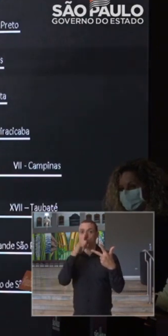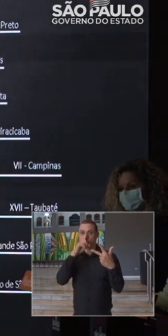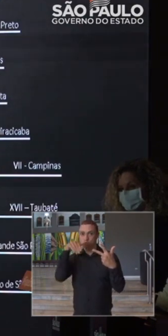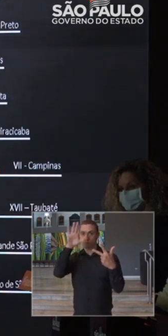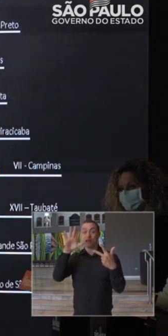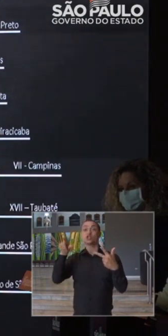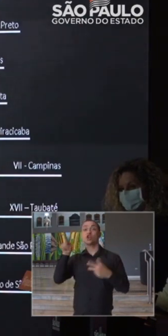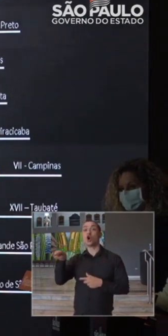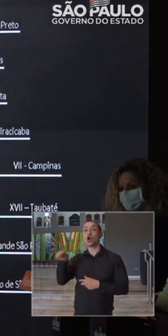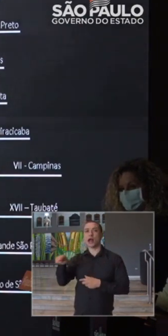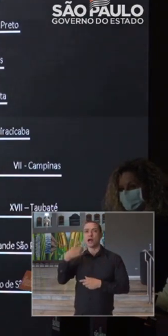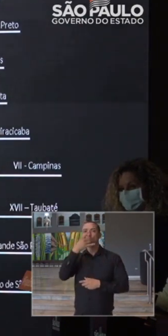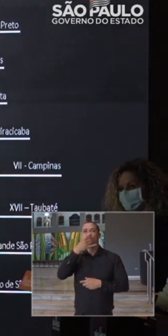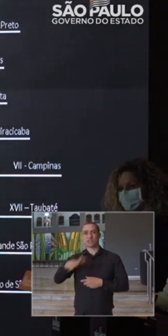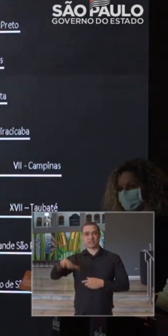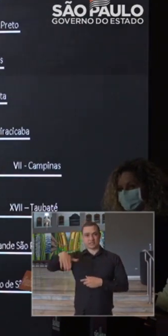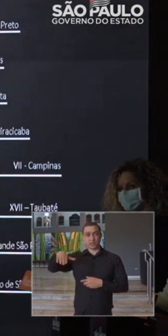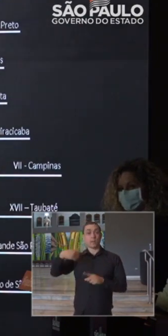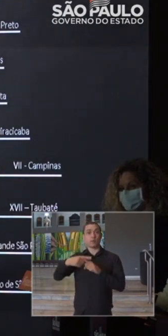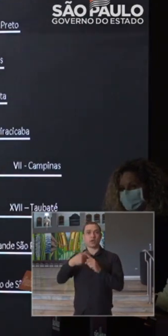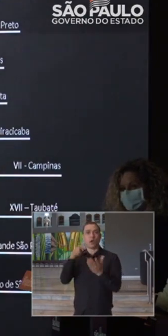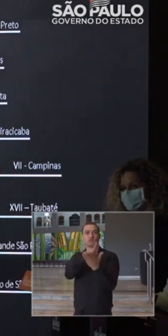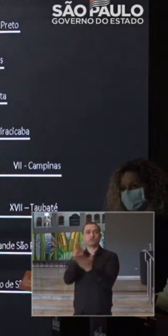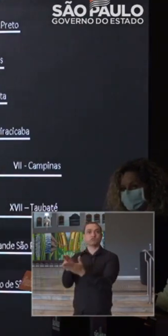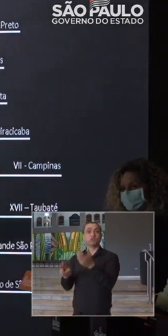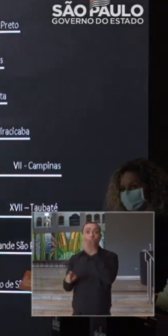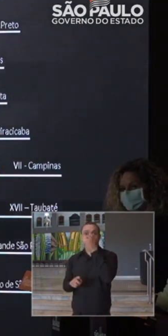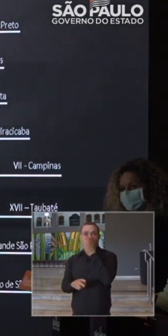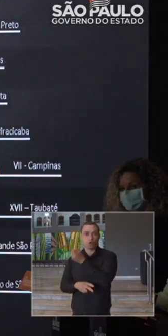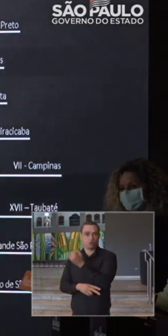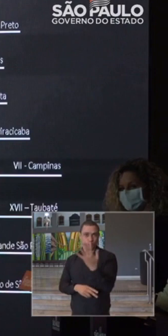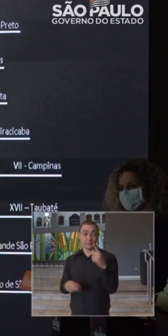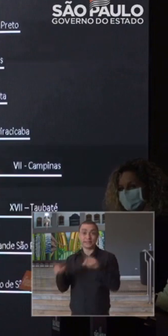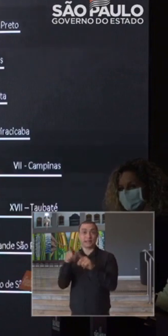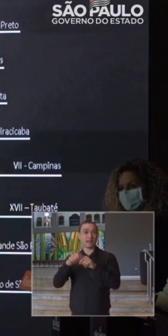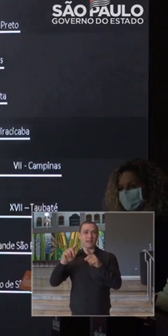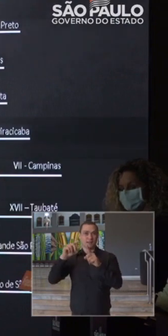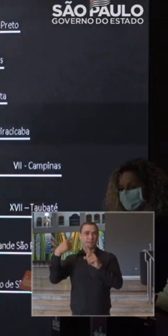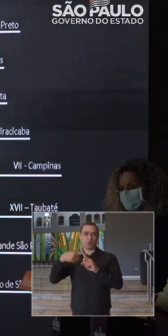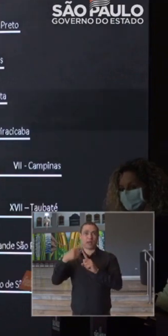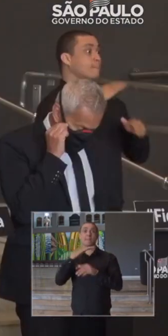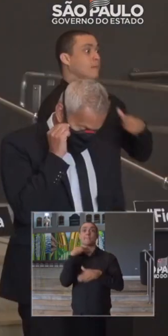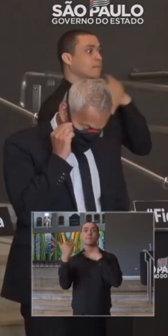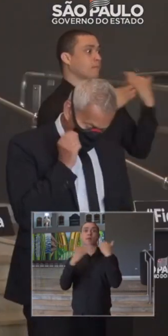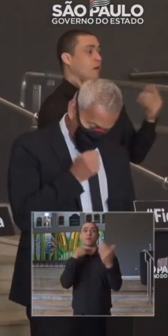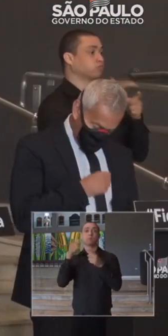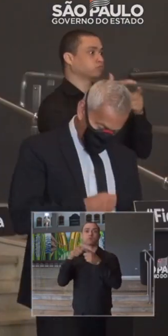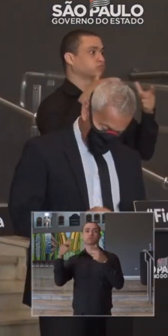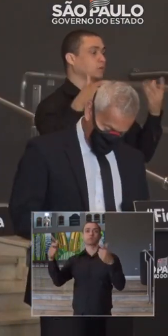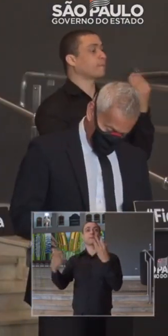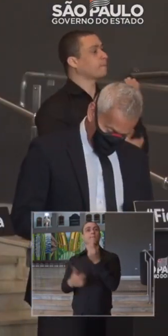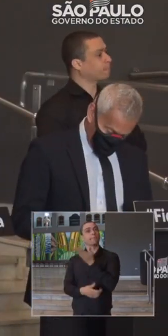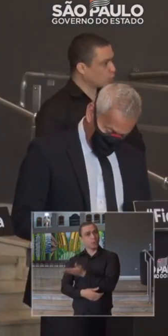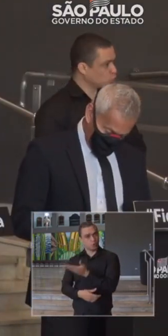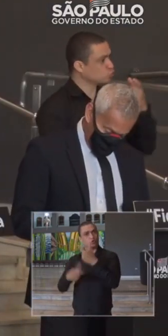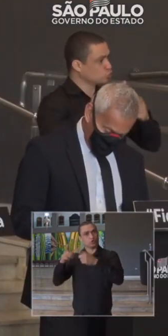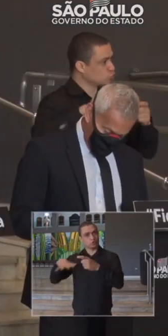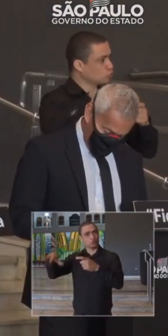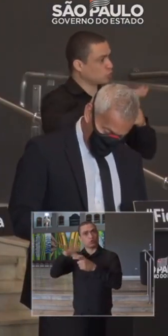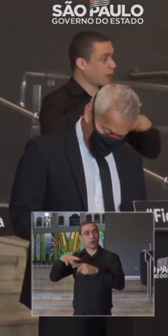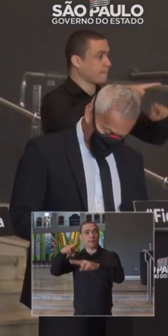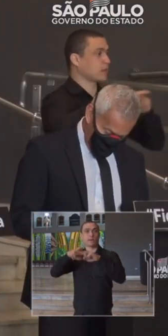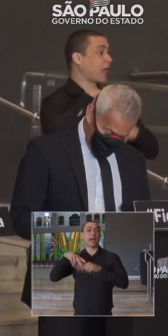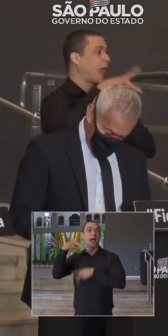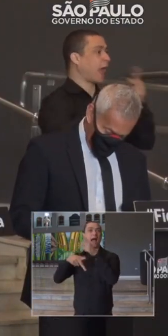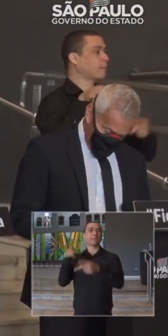a Baixada Santista, pelo número de ocupação de leitos e também pela alta taxa de óbitos, muito dada também em torno da sua